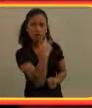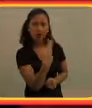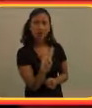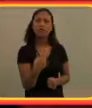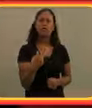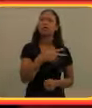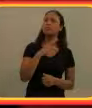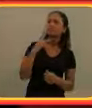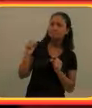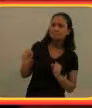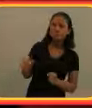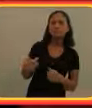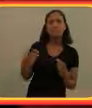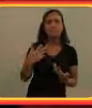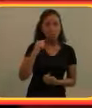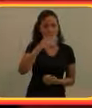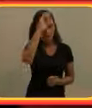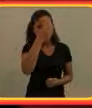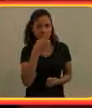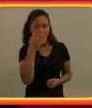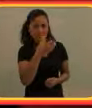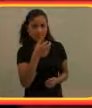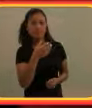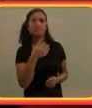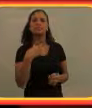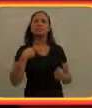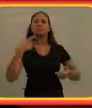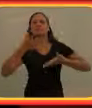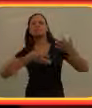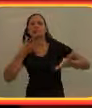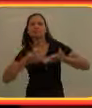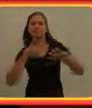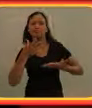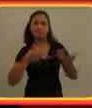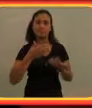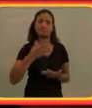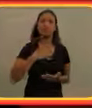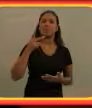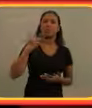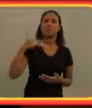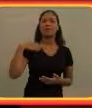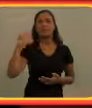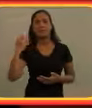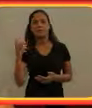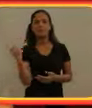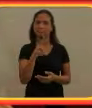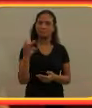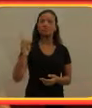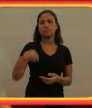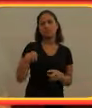Então, eu posso aprender as músicas. Eu fazia língua e ensinais para o meu pai e a minha mãe. Ambos são surdos.